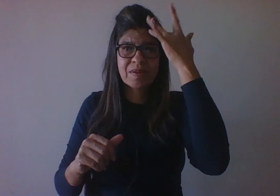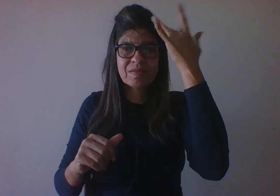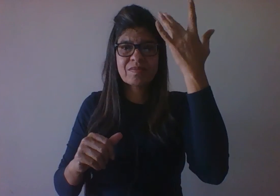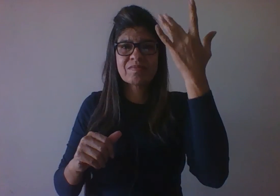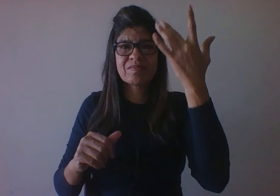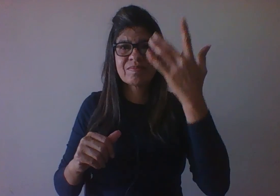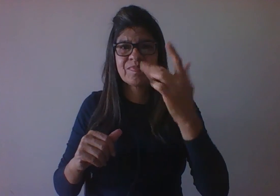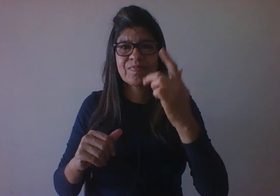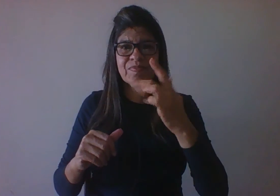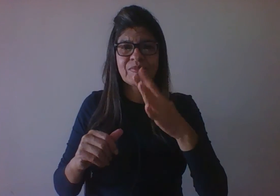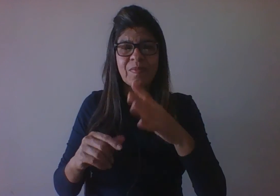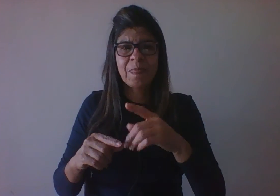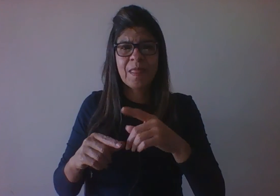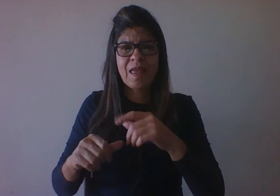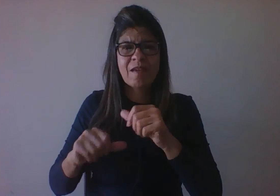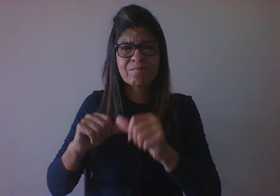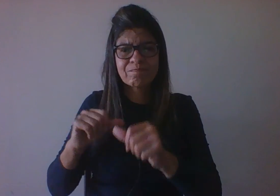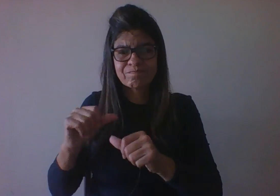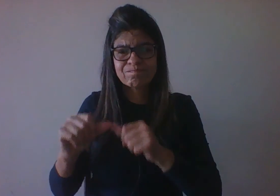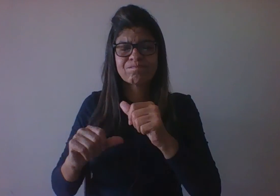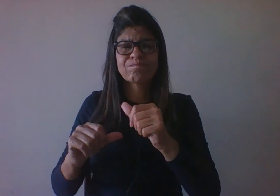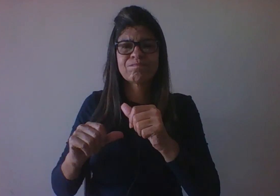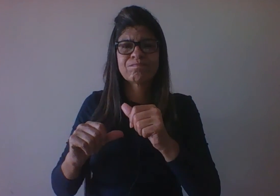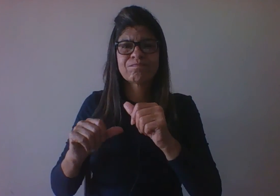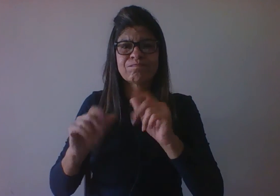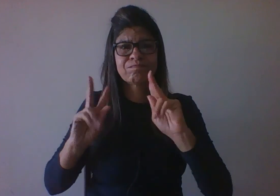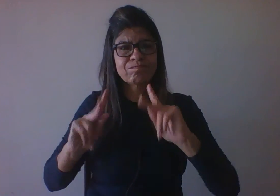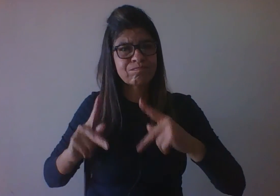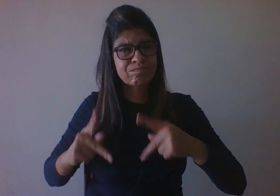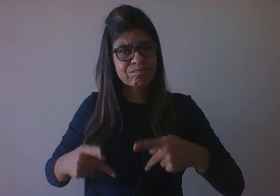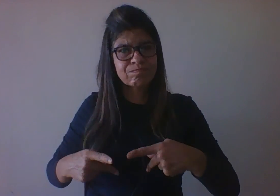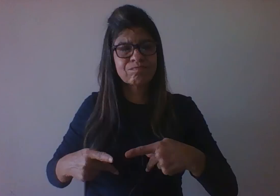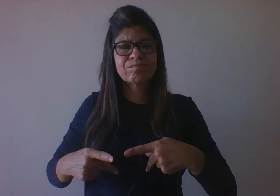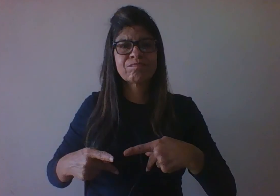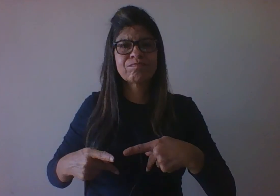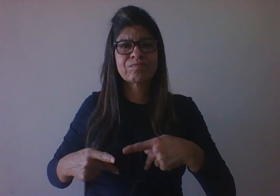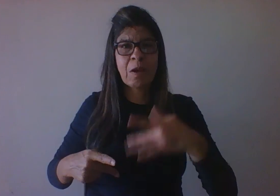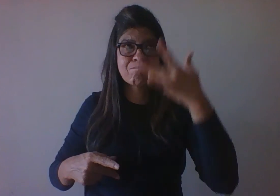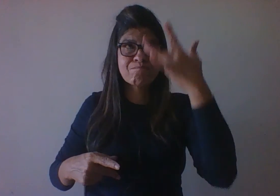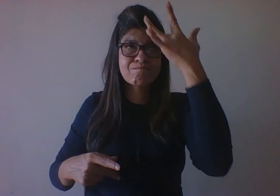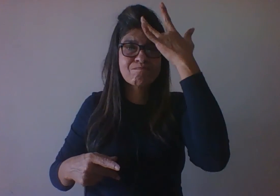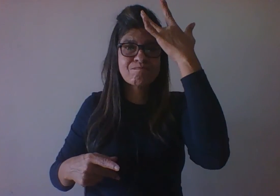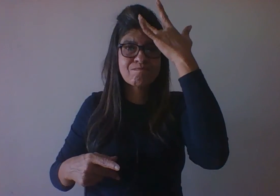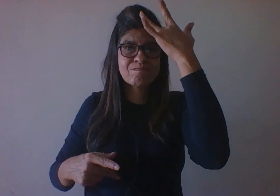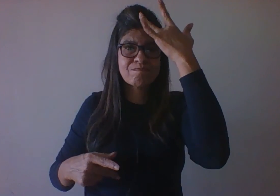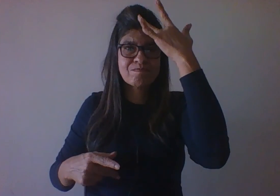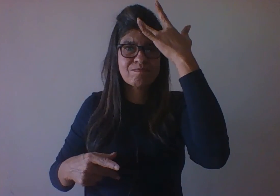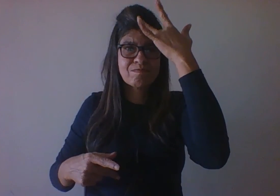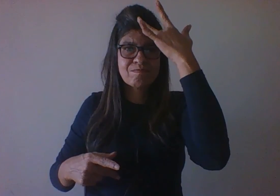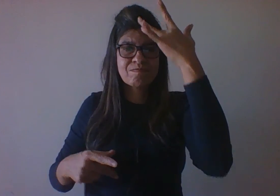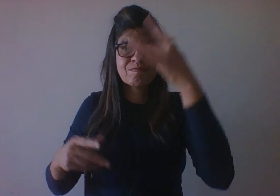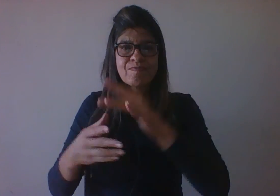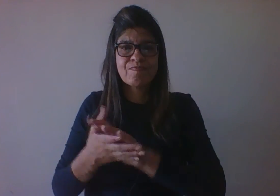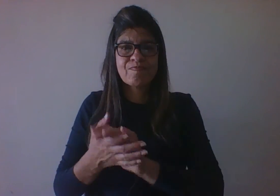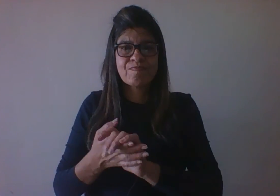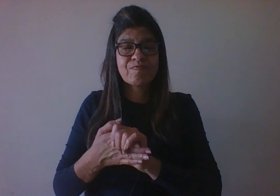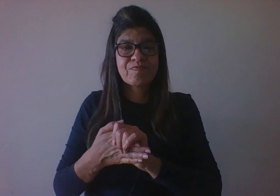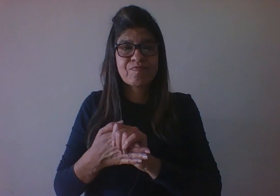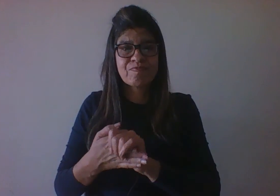fisiológico, do ponto de vista da maturação, do que ele esteve anteriormente, enquanto ele estava ainda em